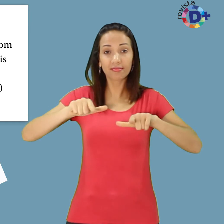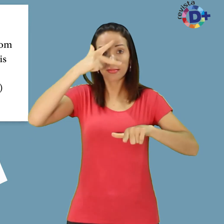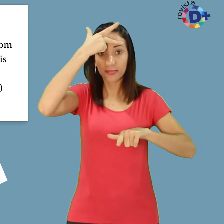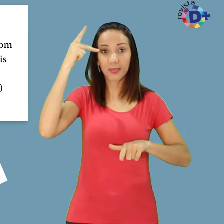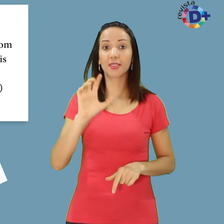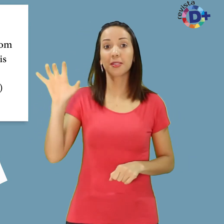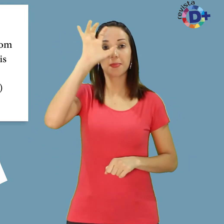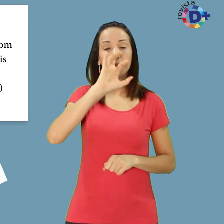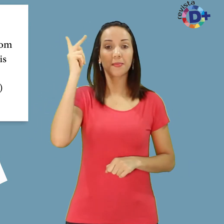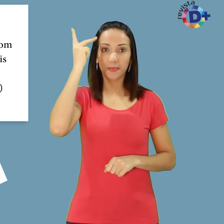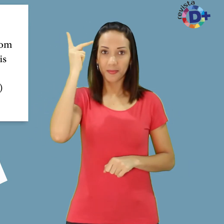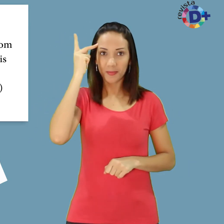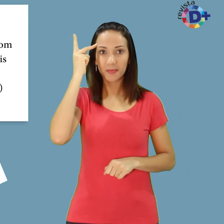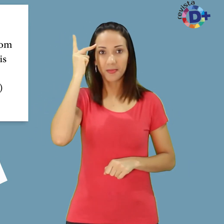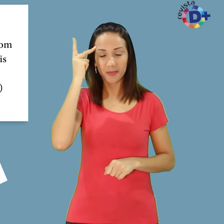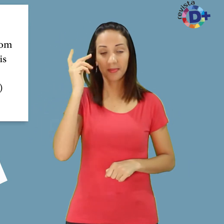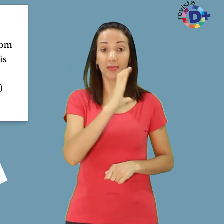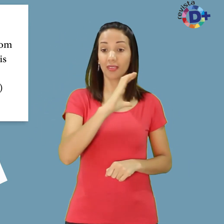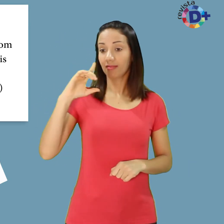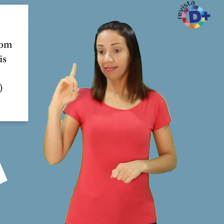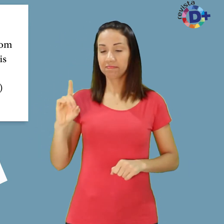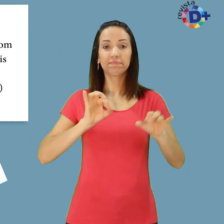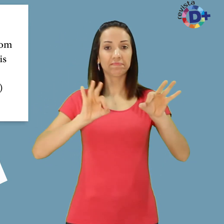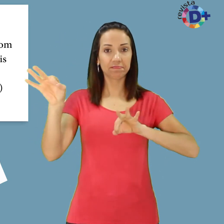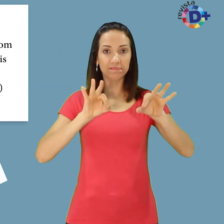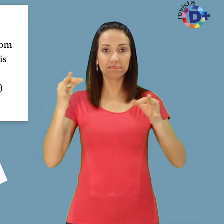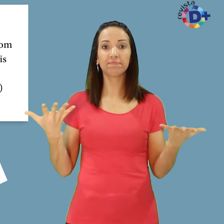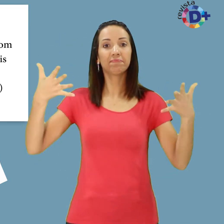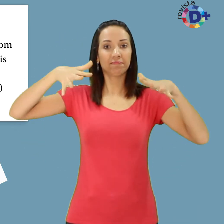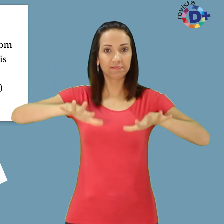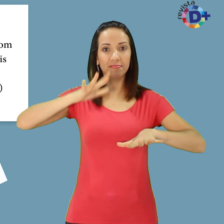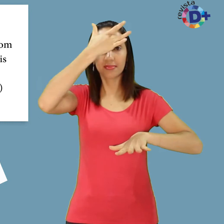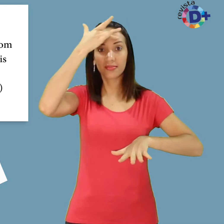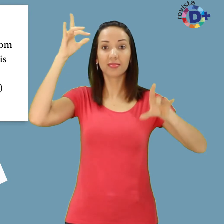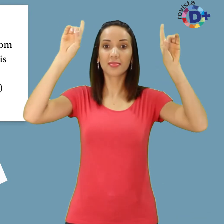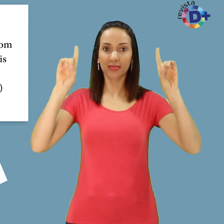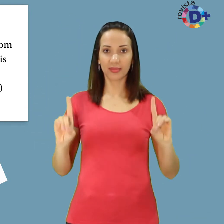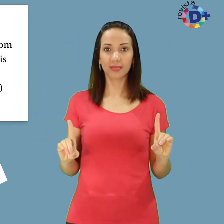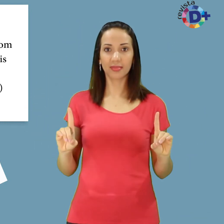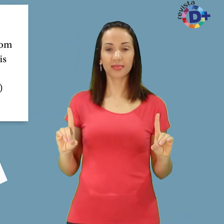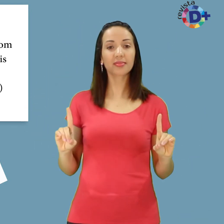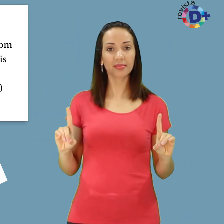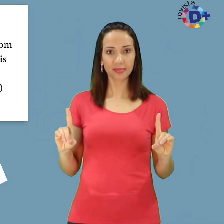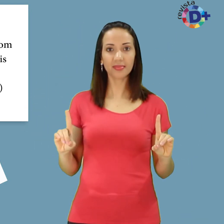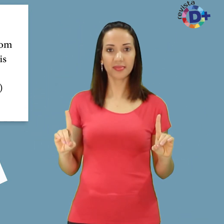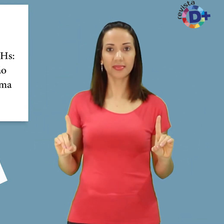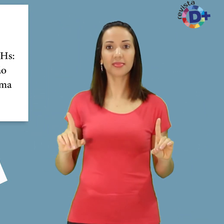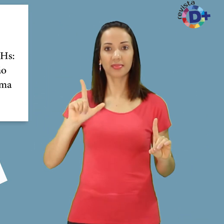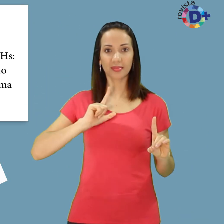SRTE-SP E Coordenador do Programa de Inclusão da Pessoa com Deficiência 13